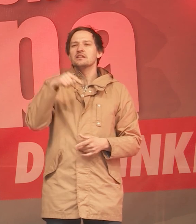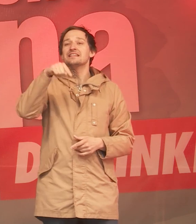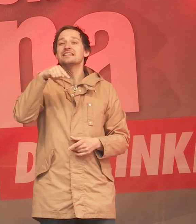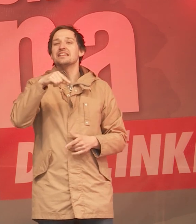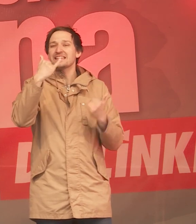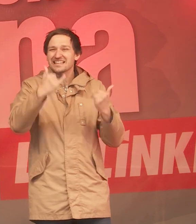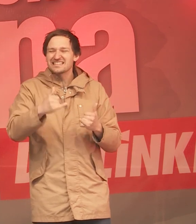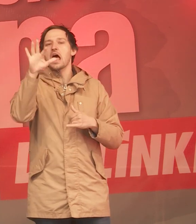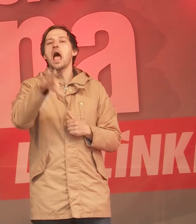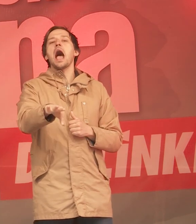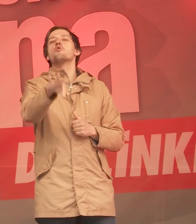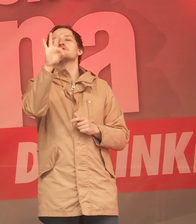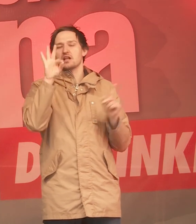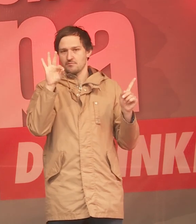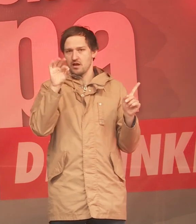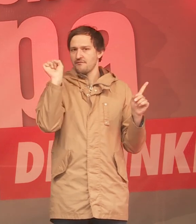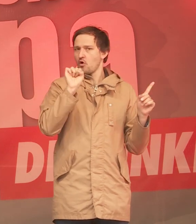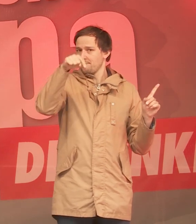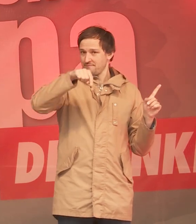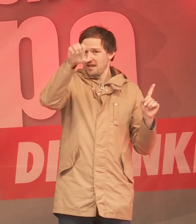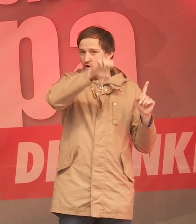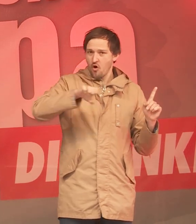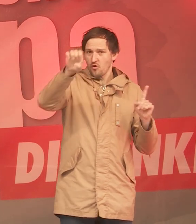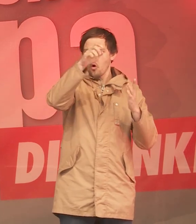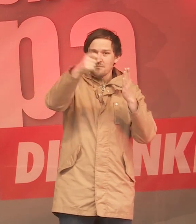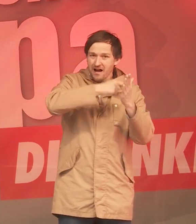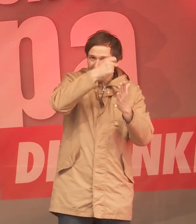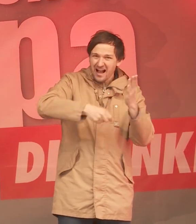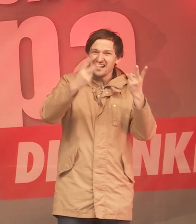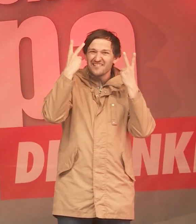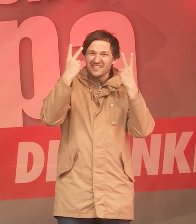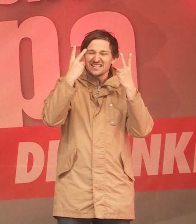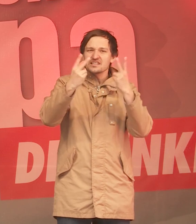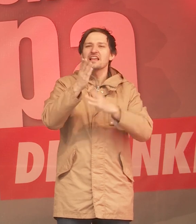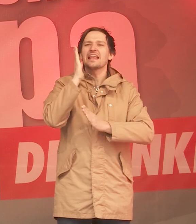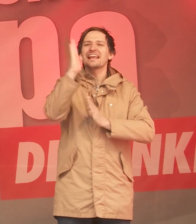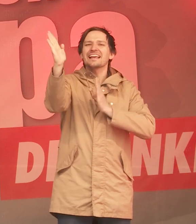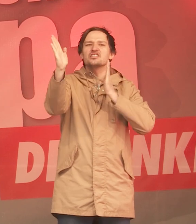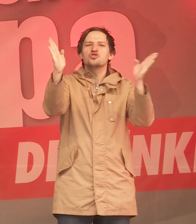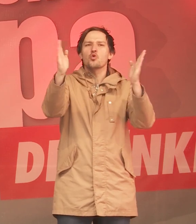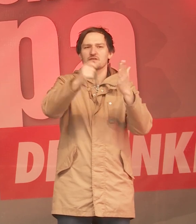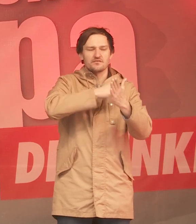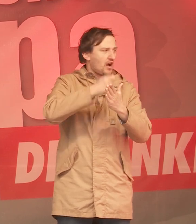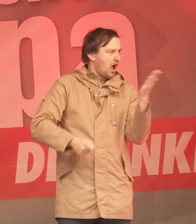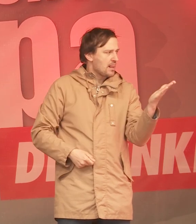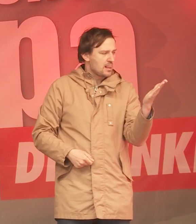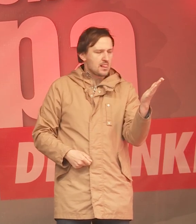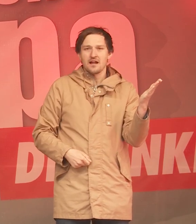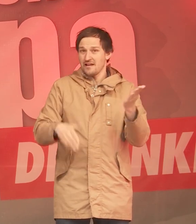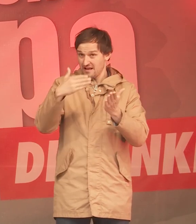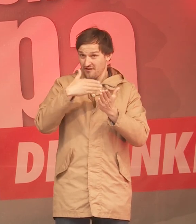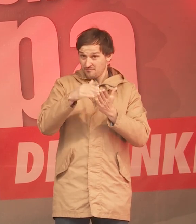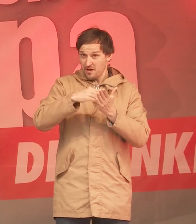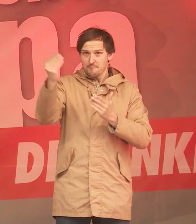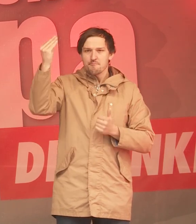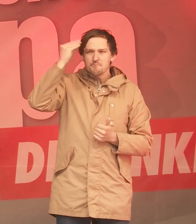eine Ausnahme. Bei dieser Europawahl geht es wirklich um eine Richtungswahl. Geht es so weiter mit